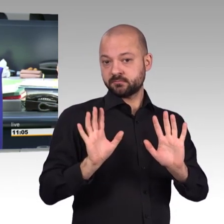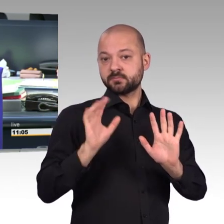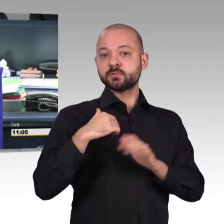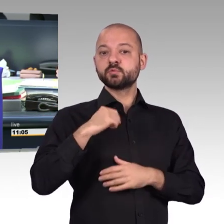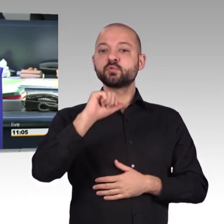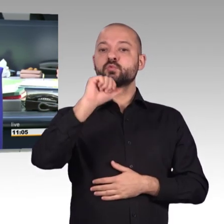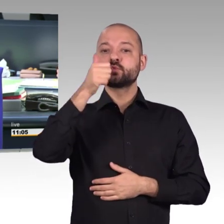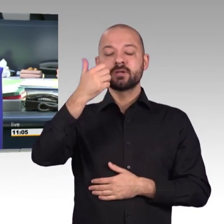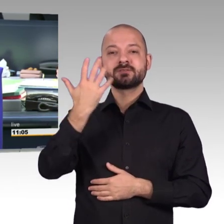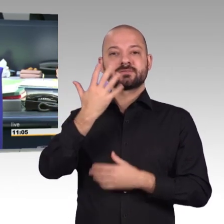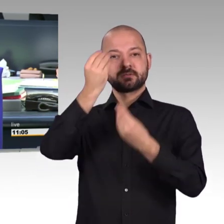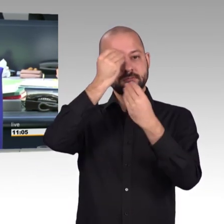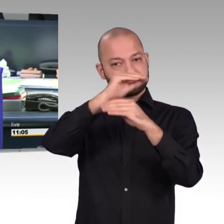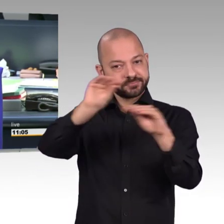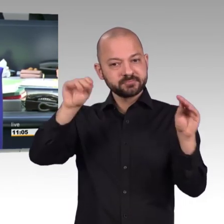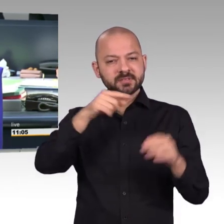zur Änderung des Grundgesetzes, bekannt geben.